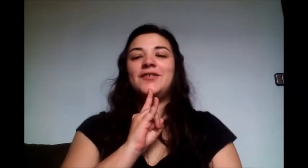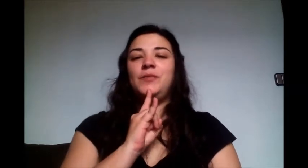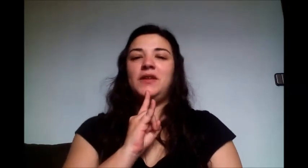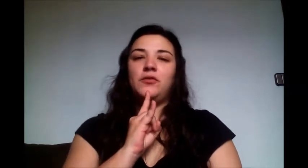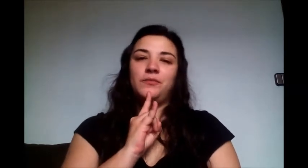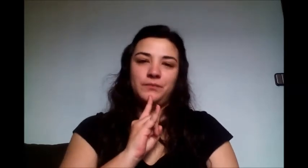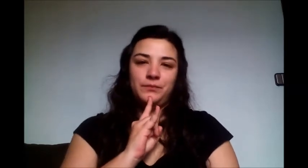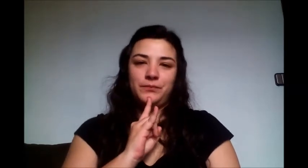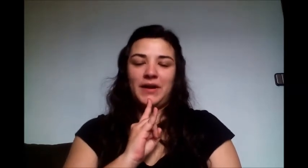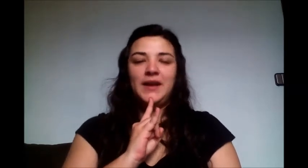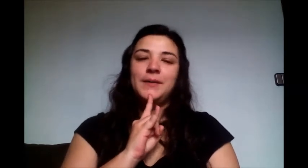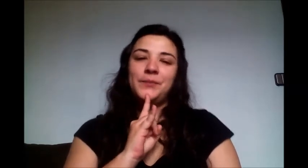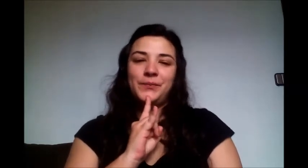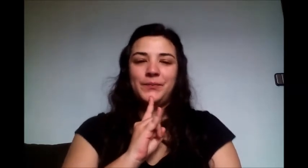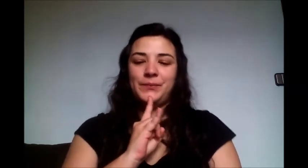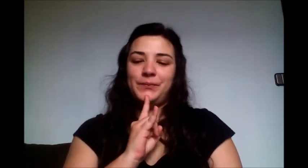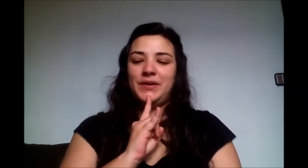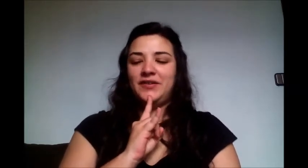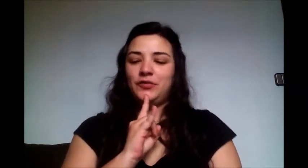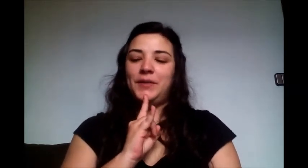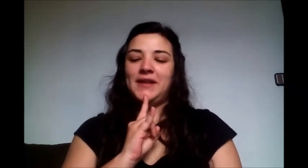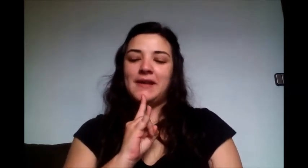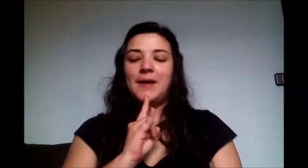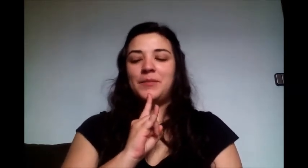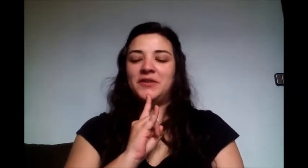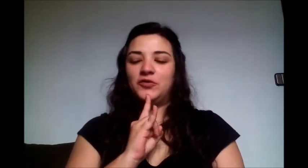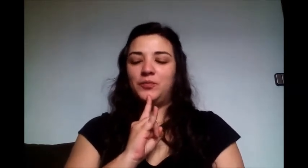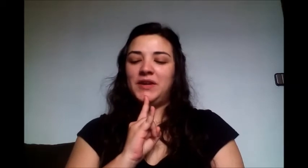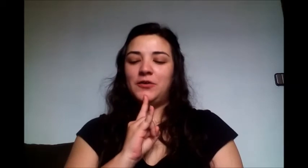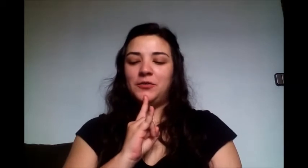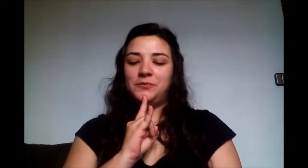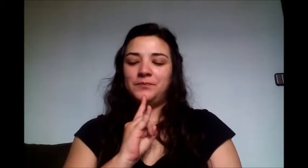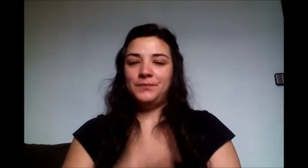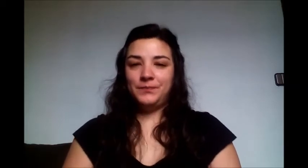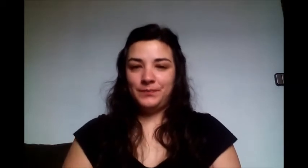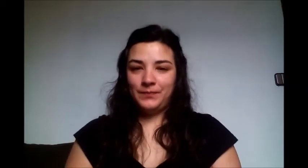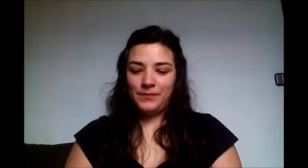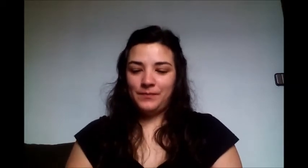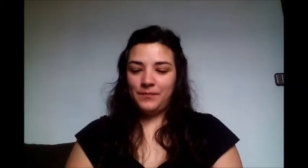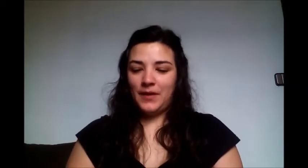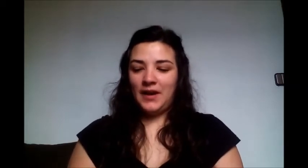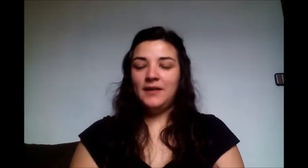presumido, vale, presumida, presumido, vale,